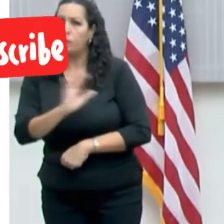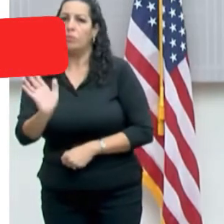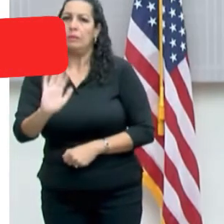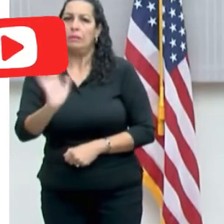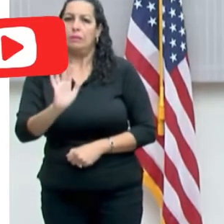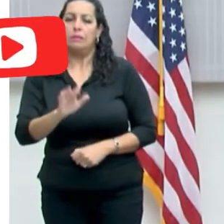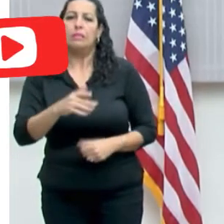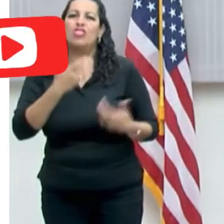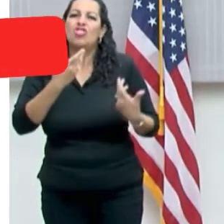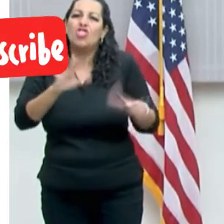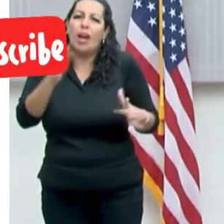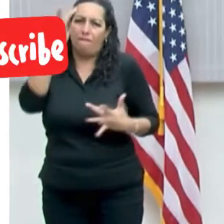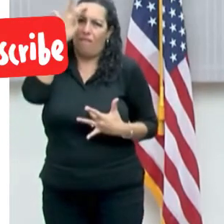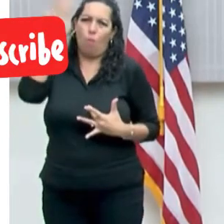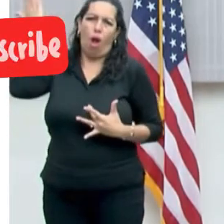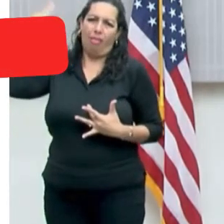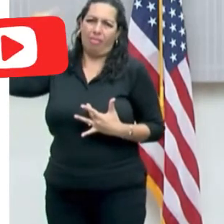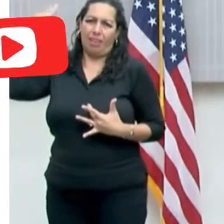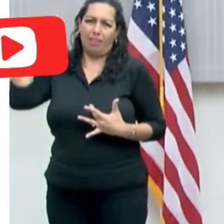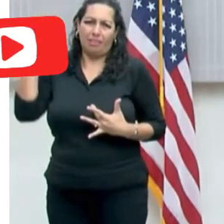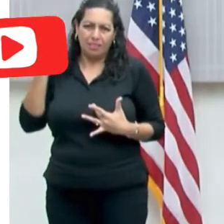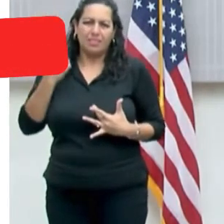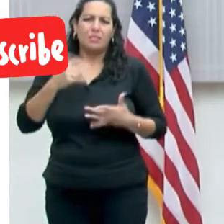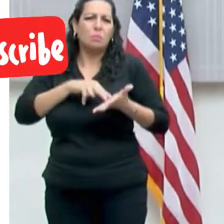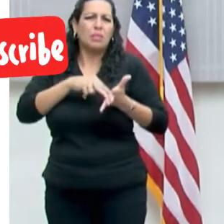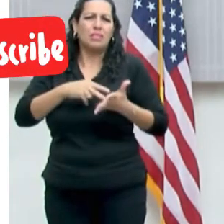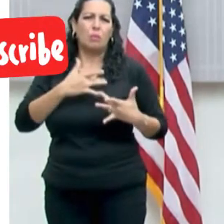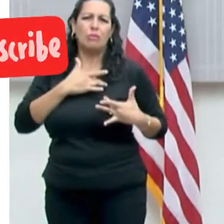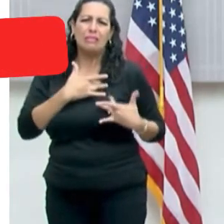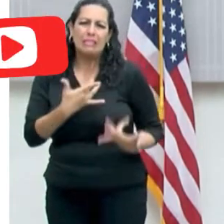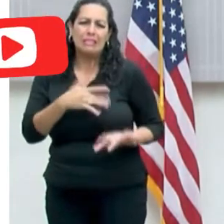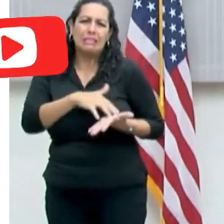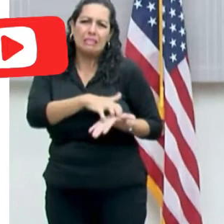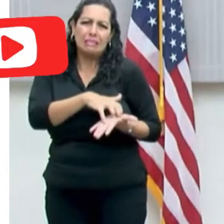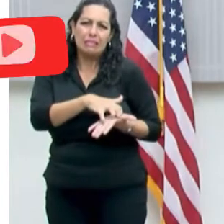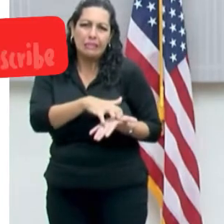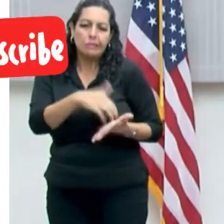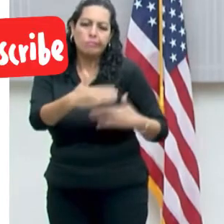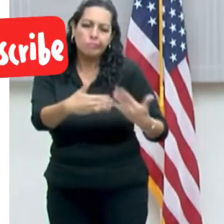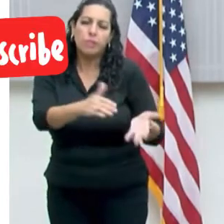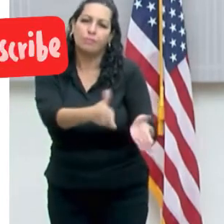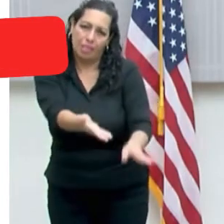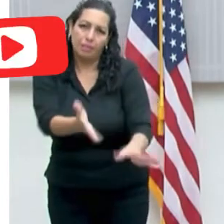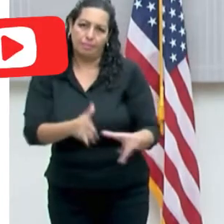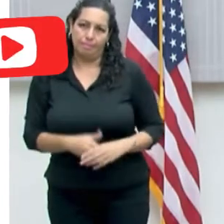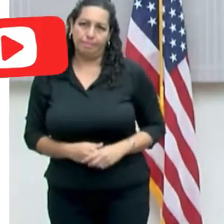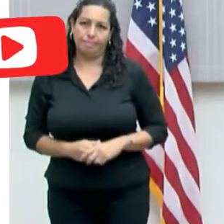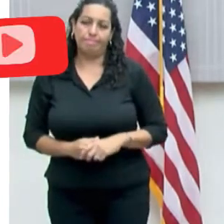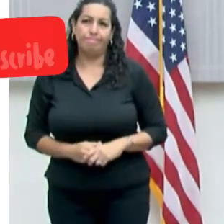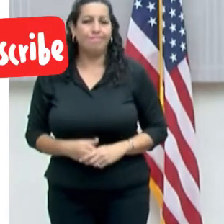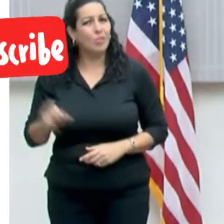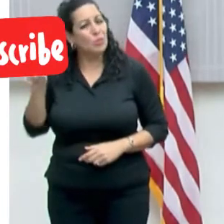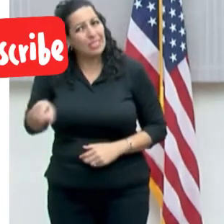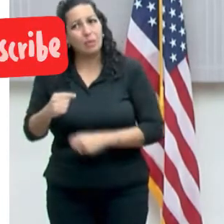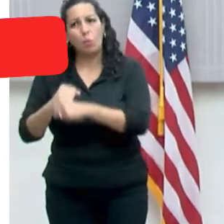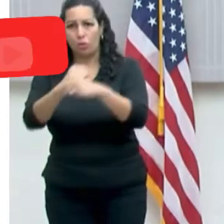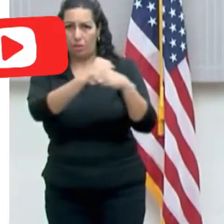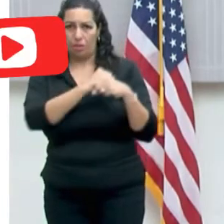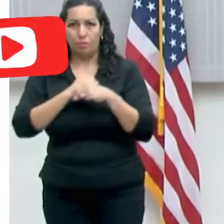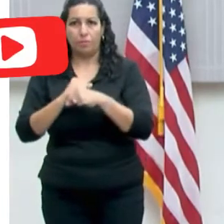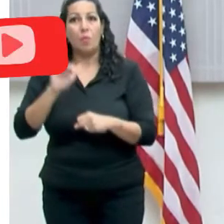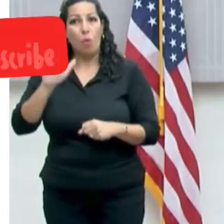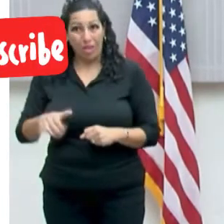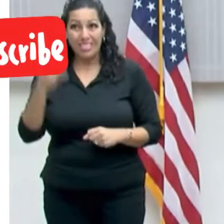particularmente vulnerables. A todos los tenemos que proteger. Por eso, hemos exigido la